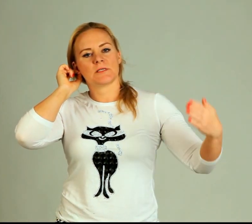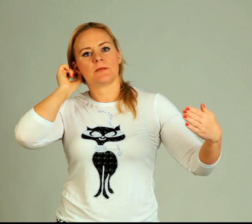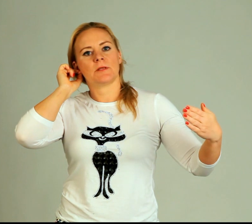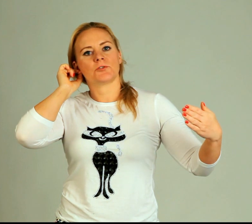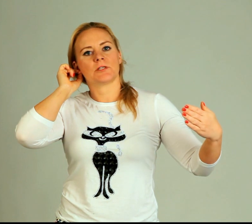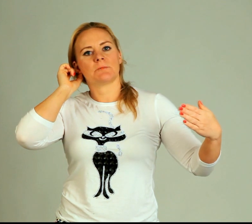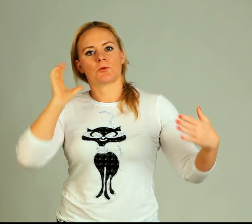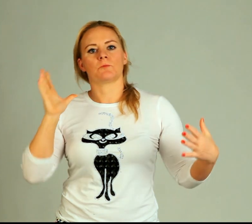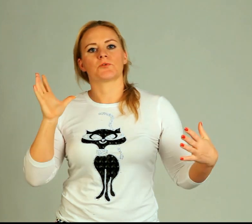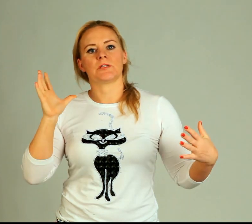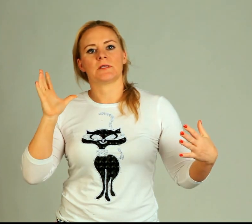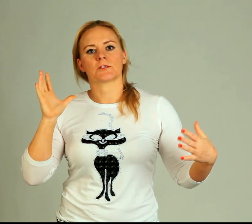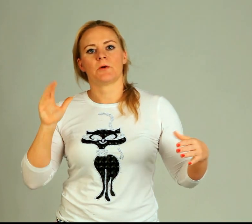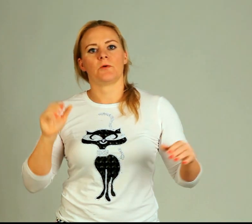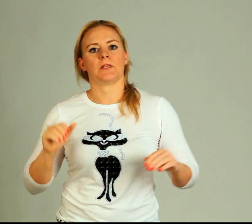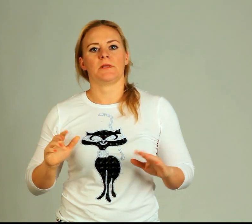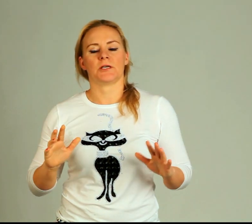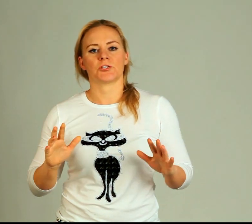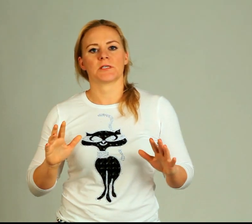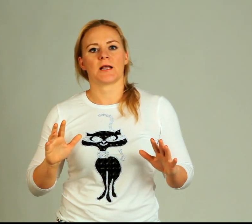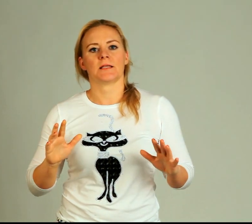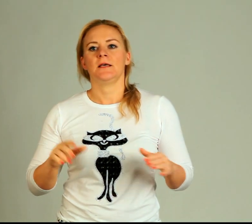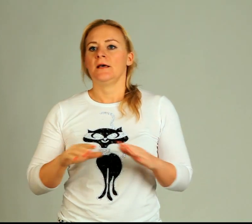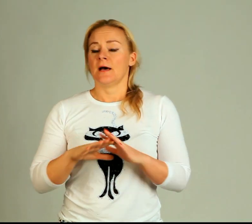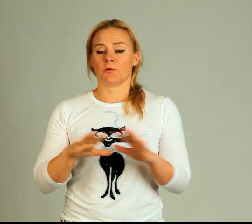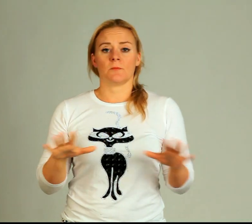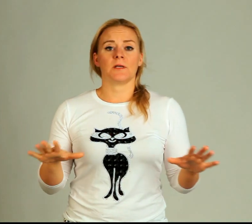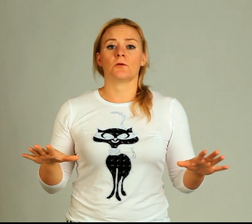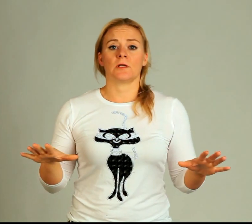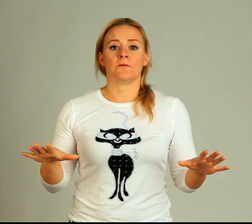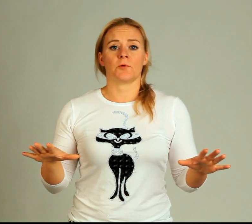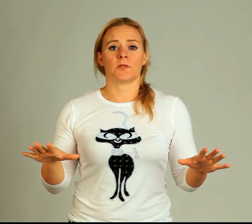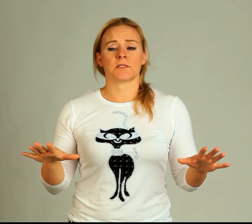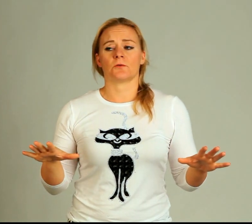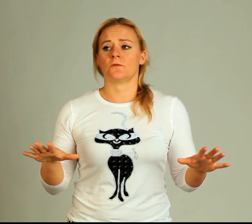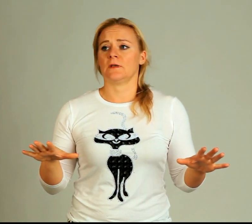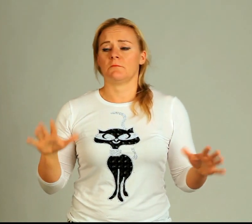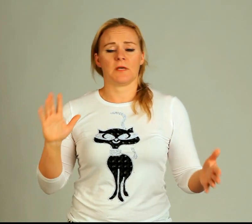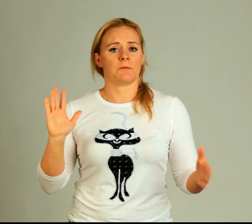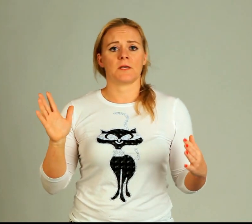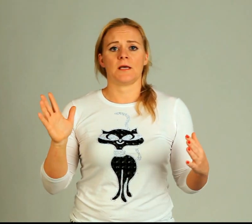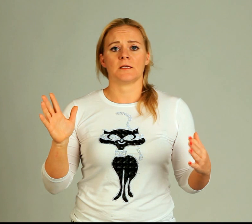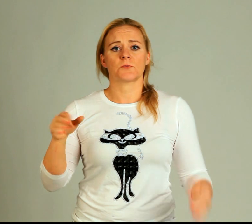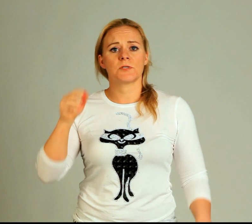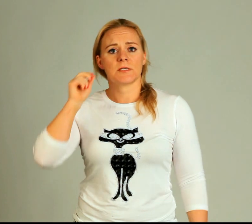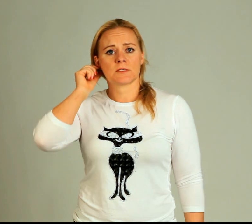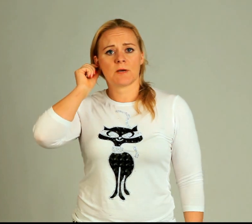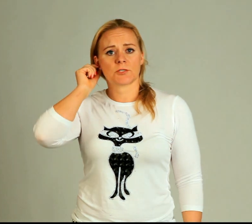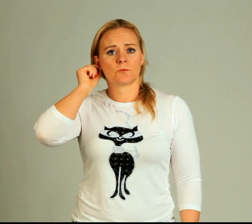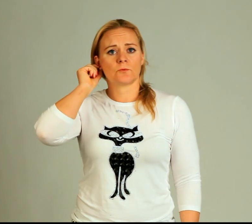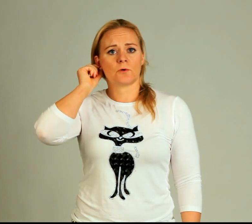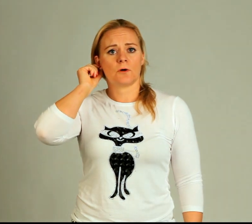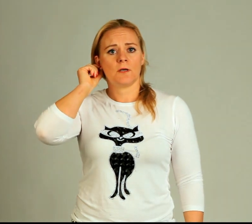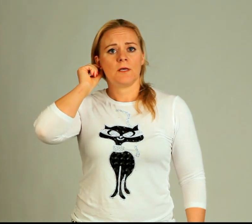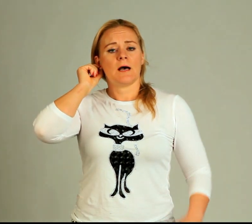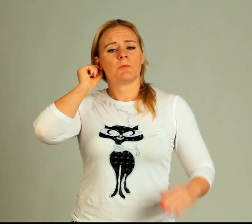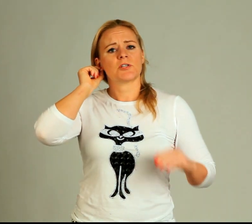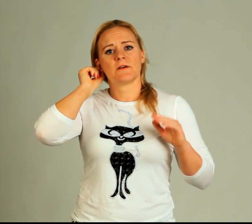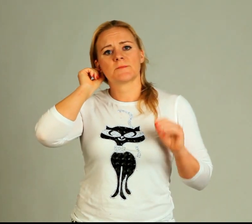si jenom nerušíte, potom pustíte. Zopakujete 5 až 6 krát a potom kdykoliv pro test kotvy během dne zkusíte si zmáčknout. Ucho a možná vás